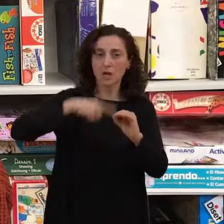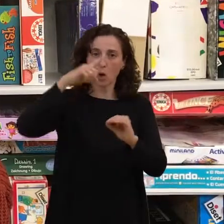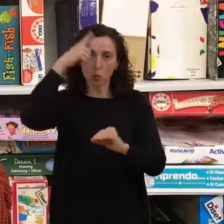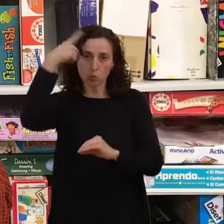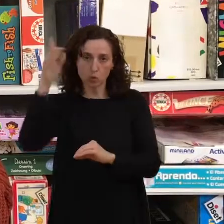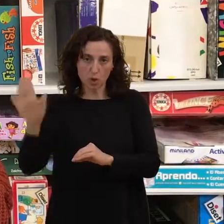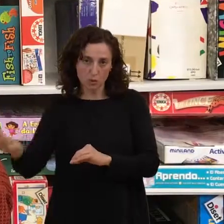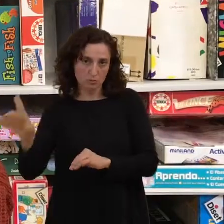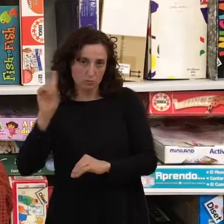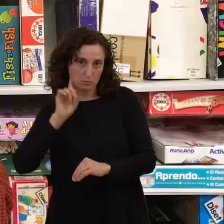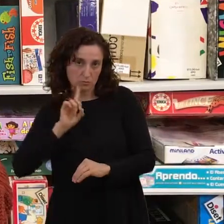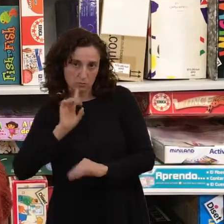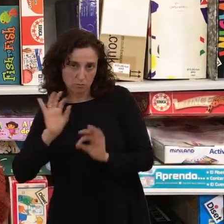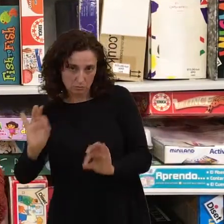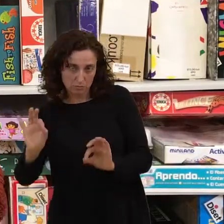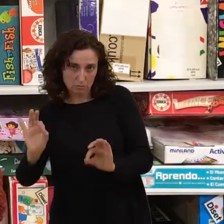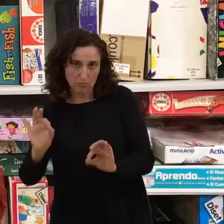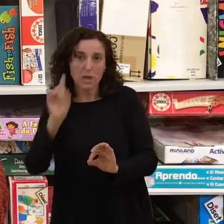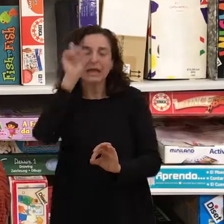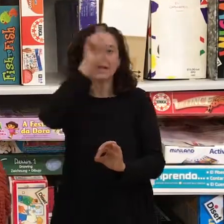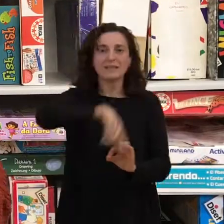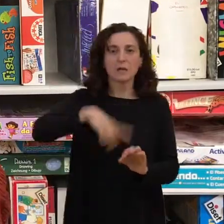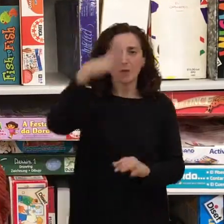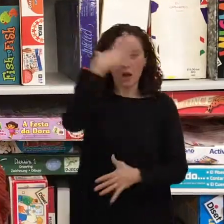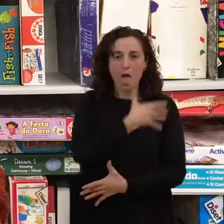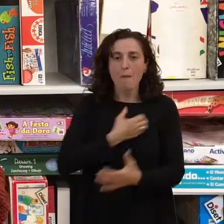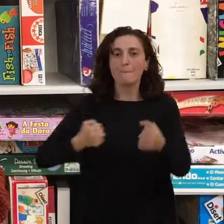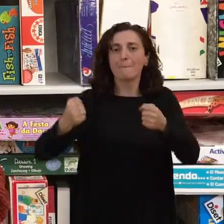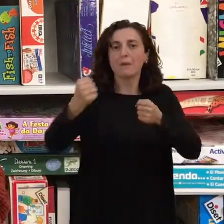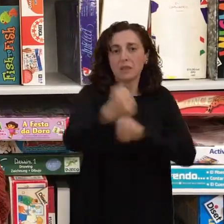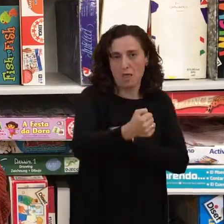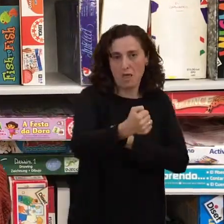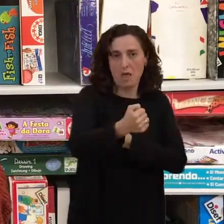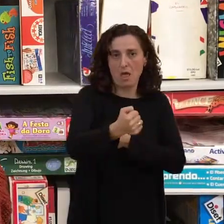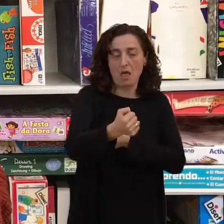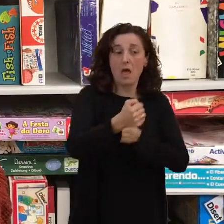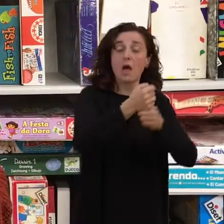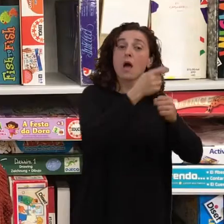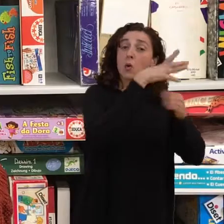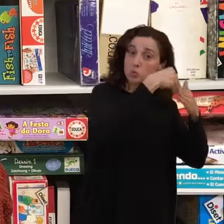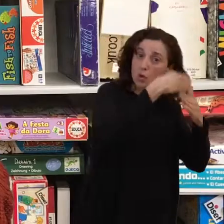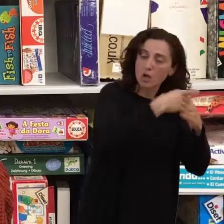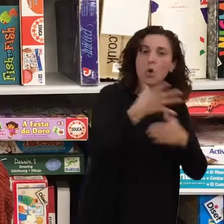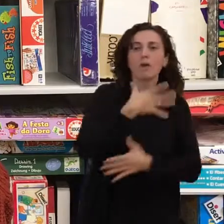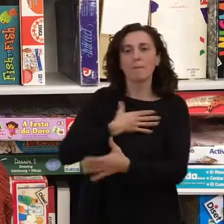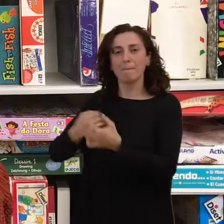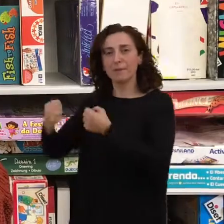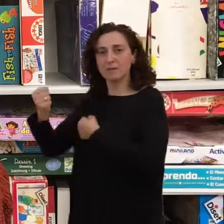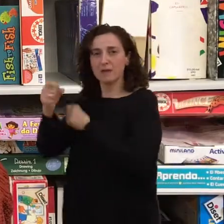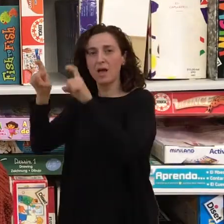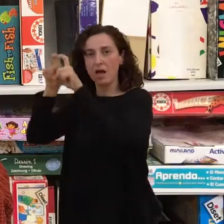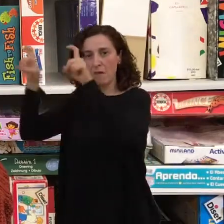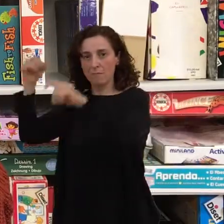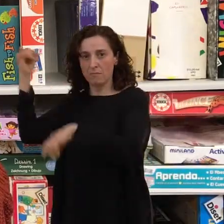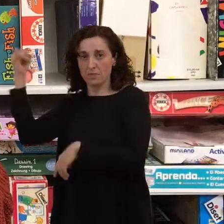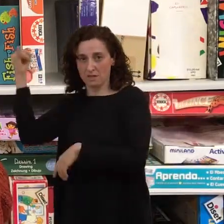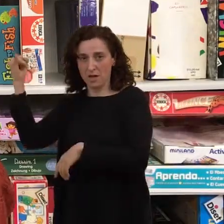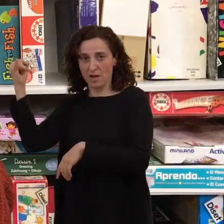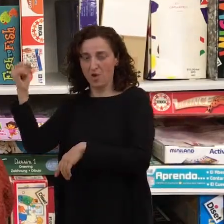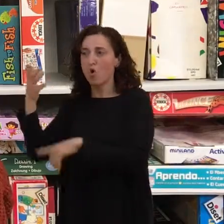Ser empático, también ser empático con el empresario, entender los miedos que pueden tener, y, bueno, ser hábil en